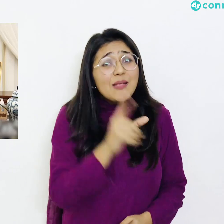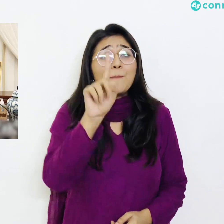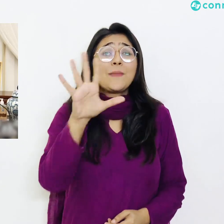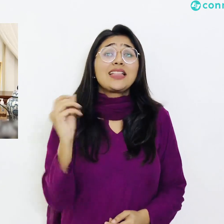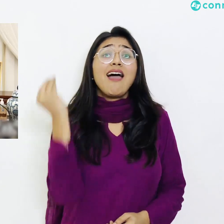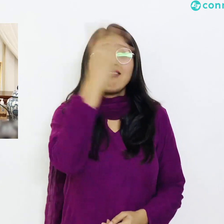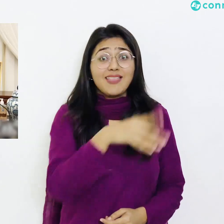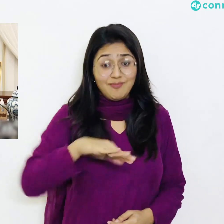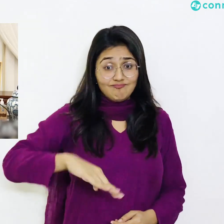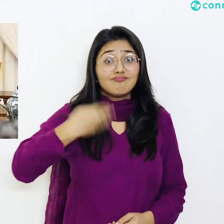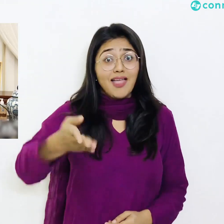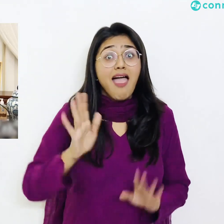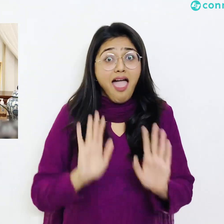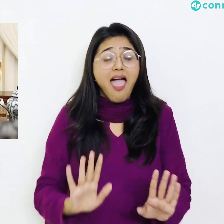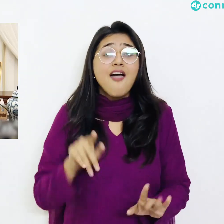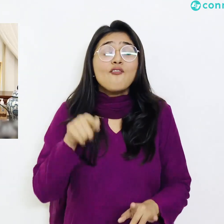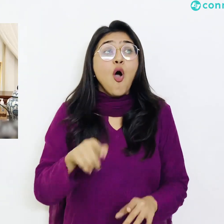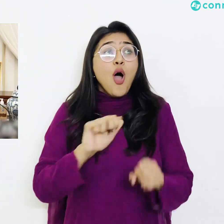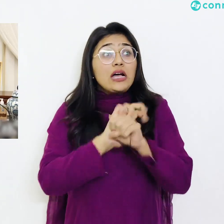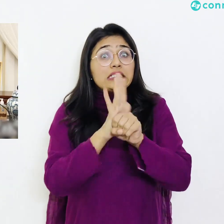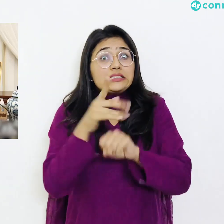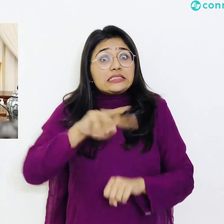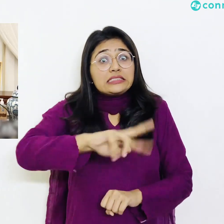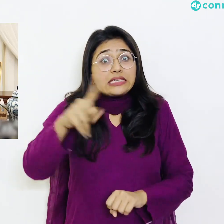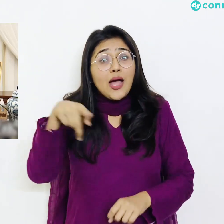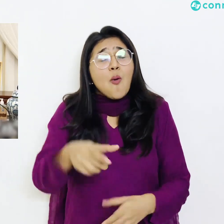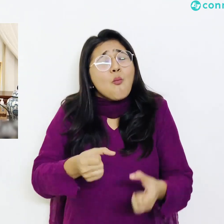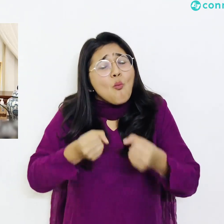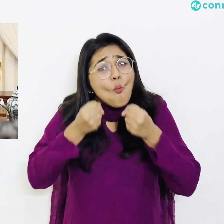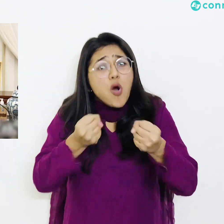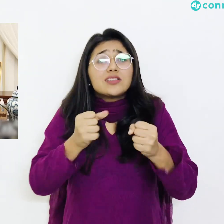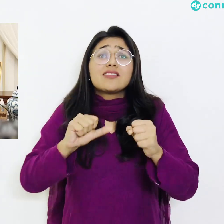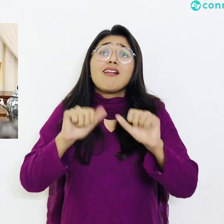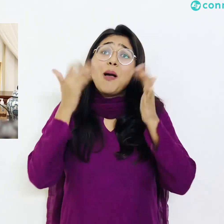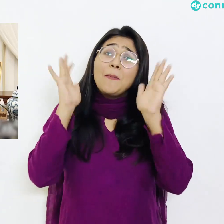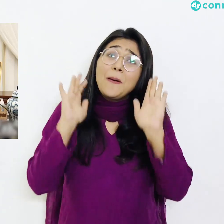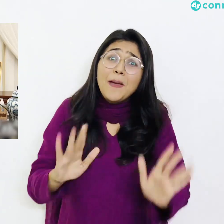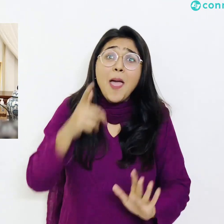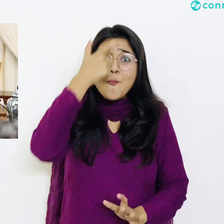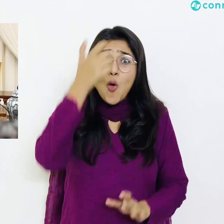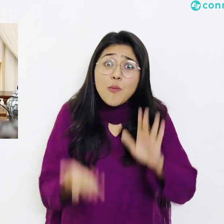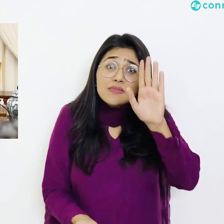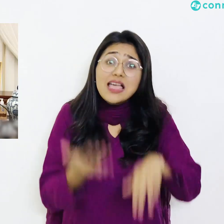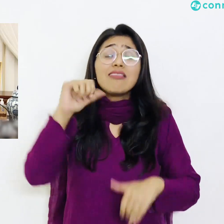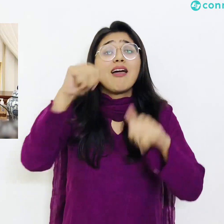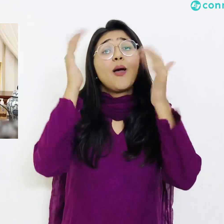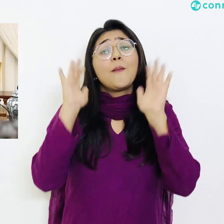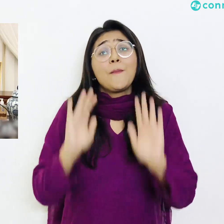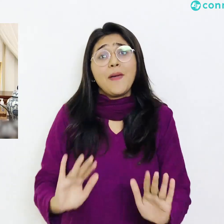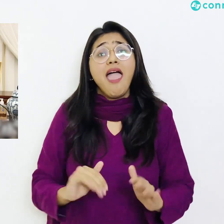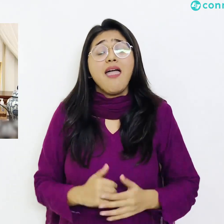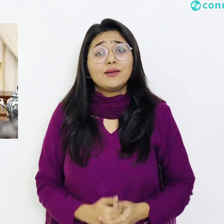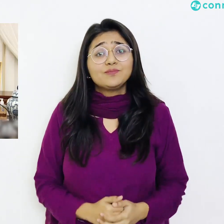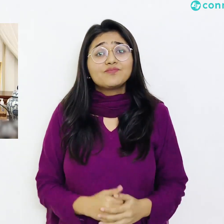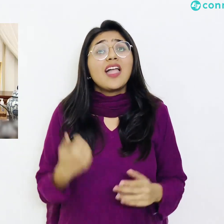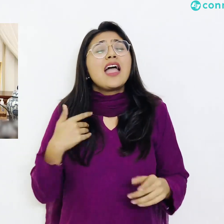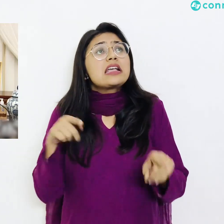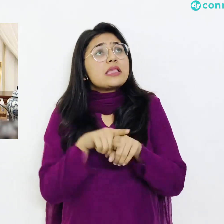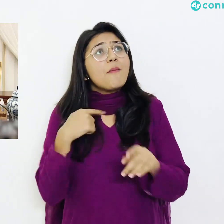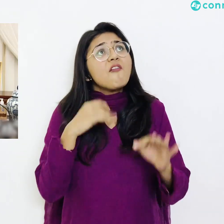اس وبا کے حوالے سے مشکل آنے والے ہیں اس وجہ سے ہم نے جیسے دکانوں کا فیصلہ کیا